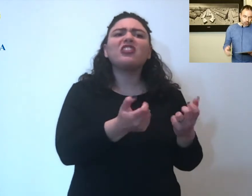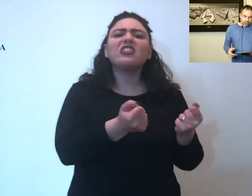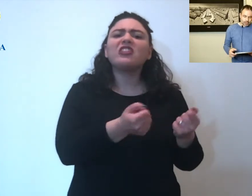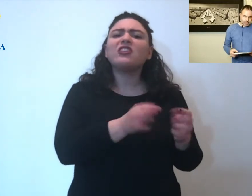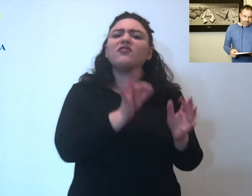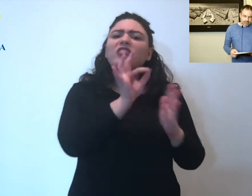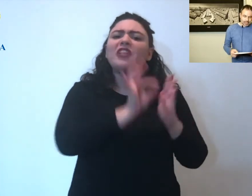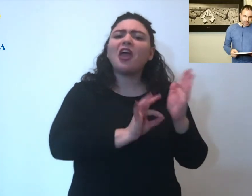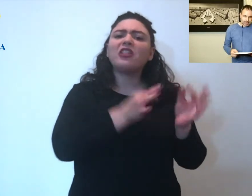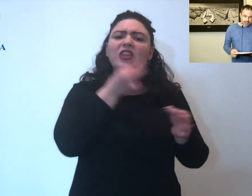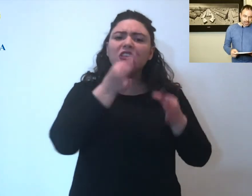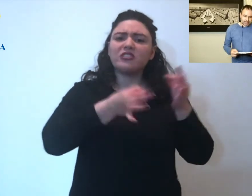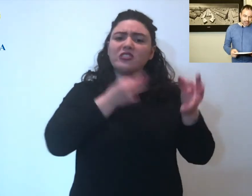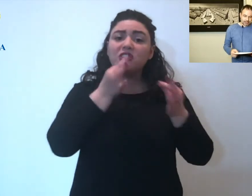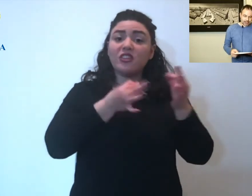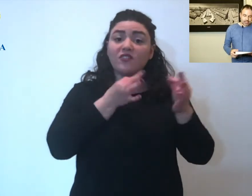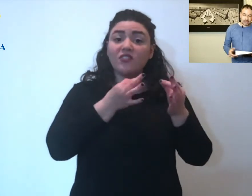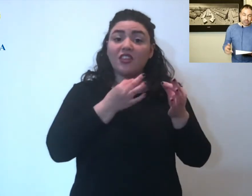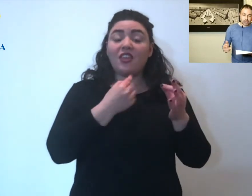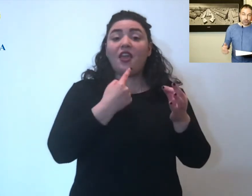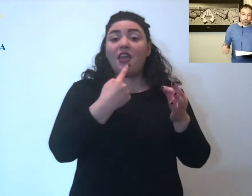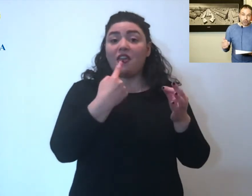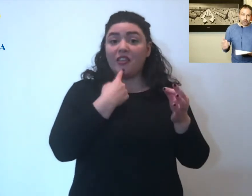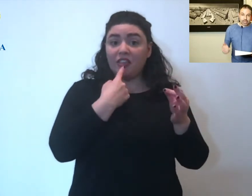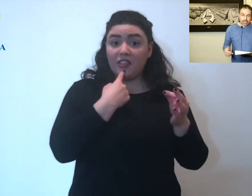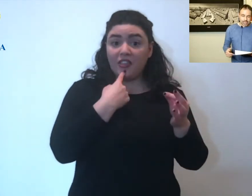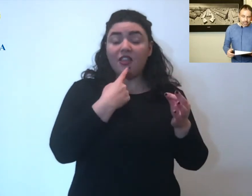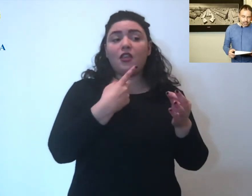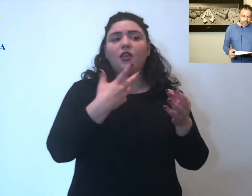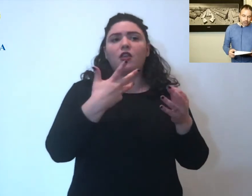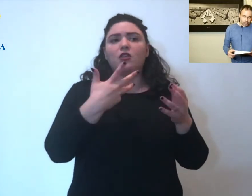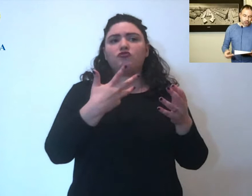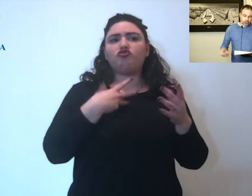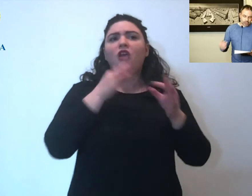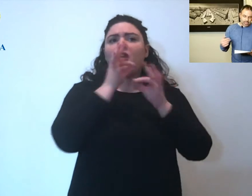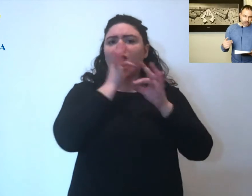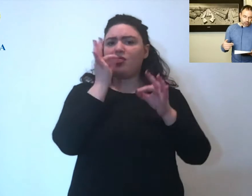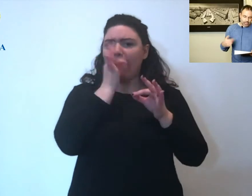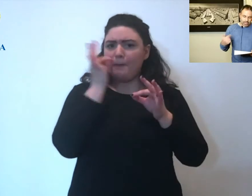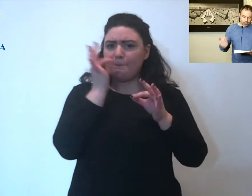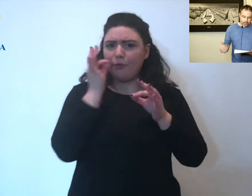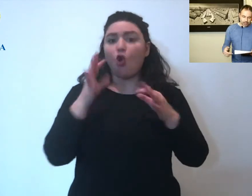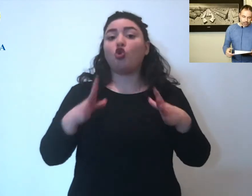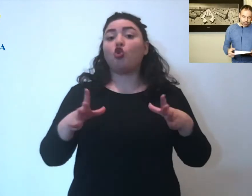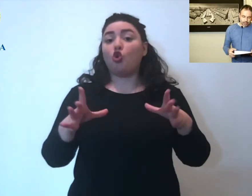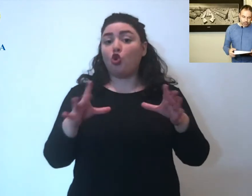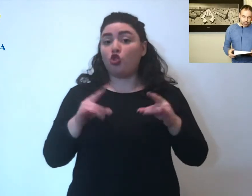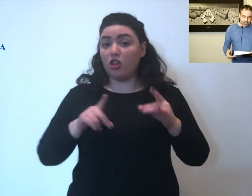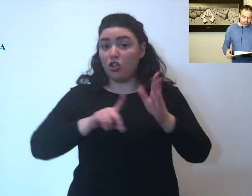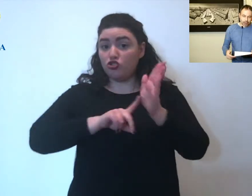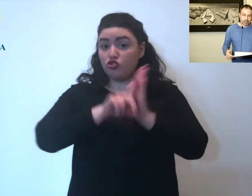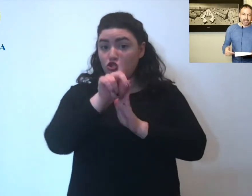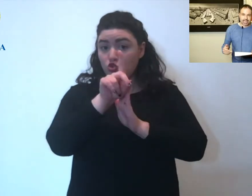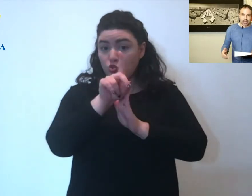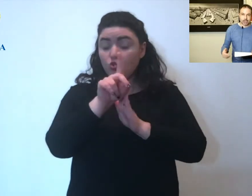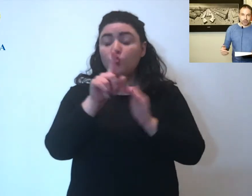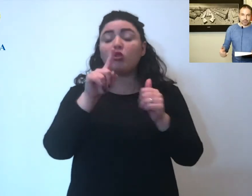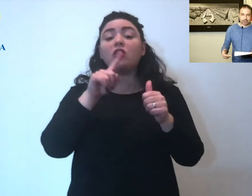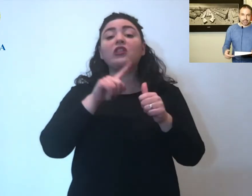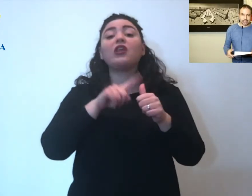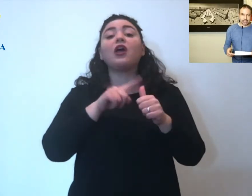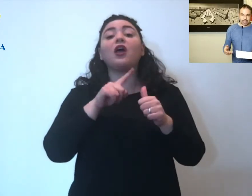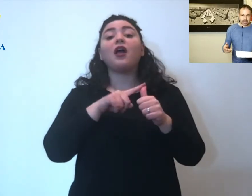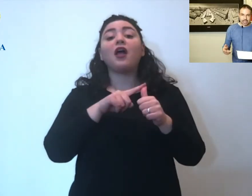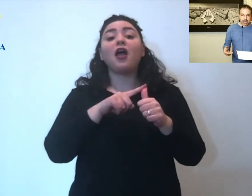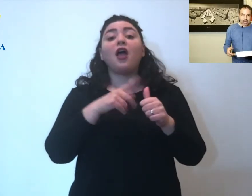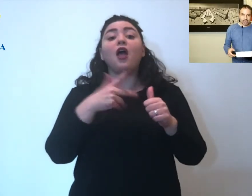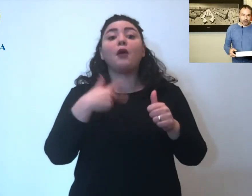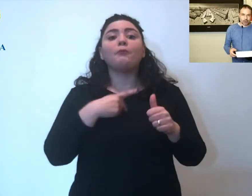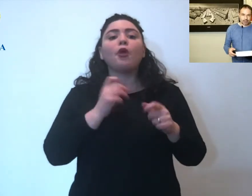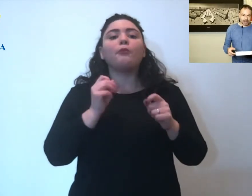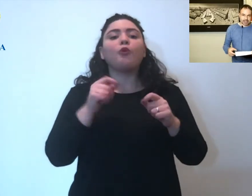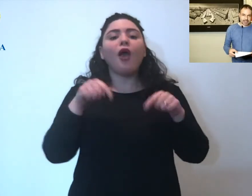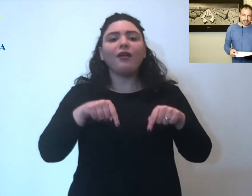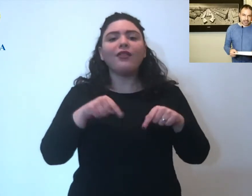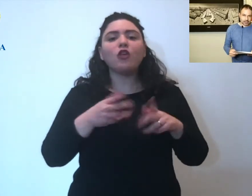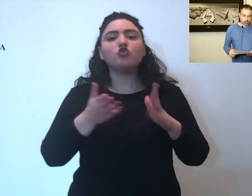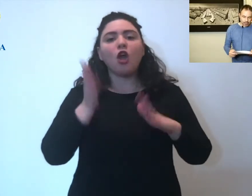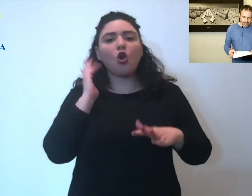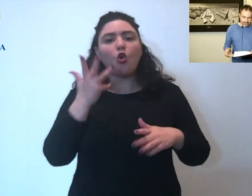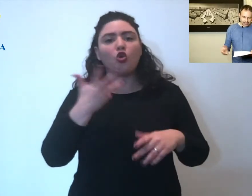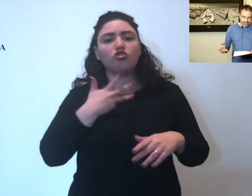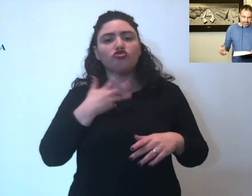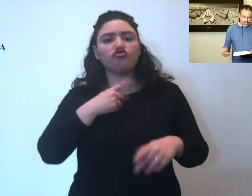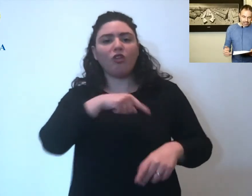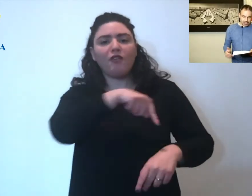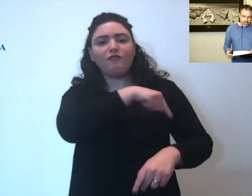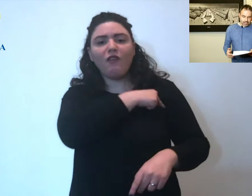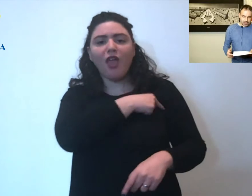dato. Ovviamente i malati effettivi sono quelli non soltanto che hanno il tampone positivo ma che hanno ovviamente anche una fase